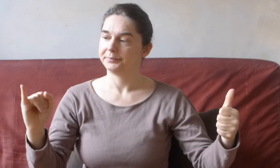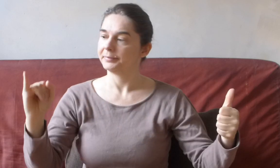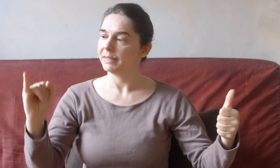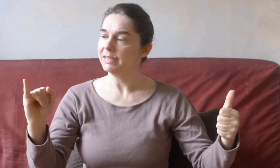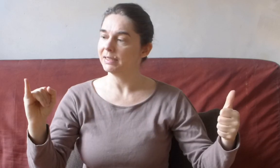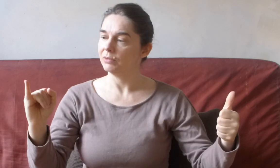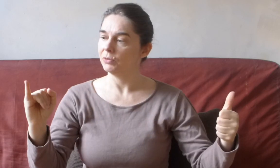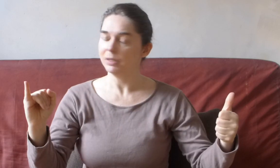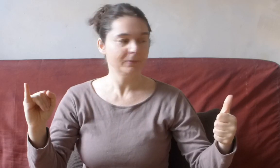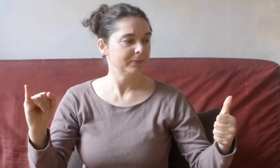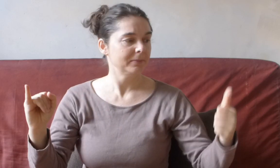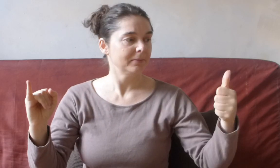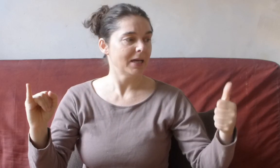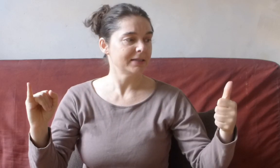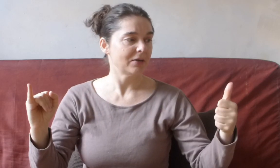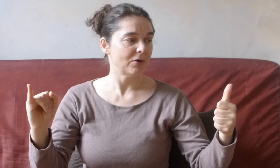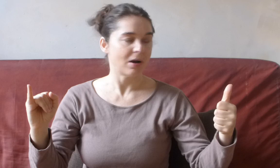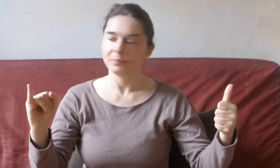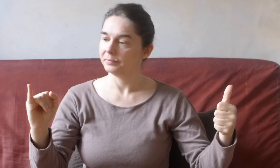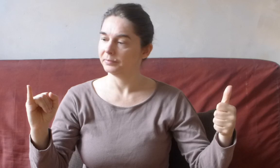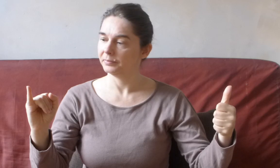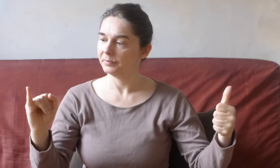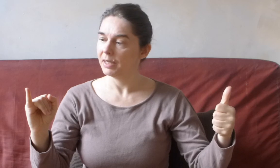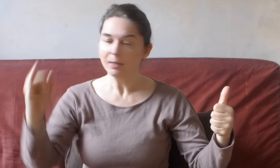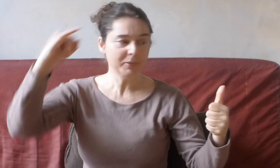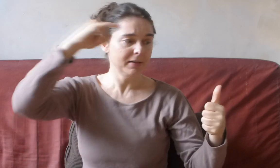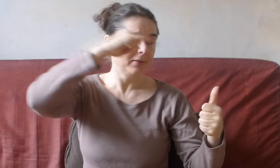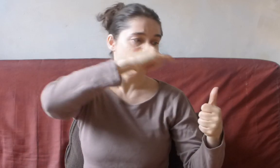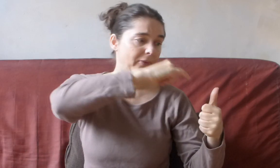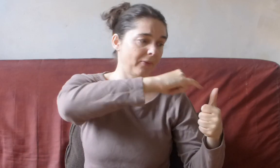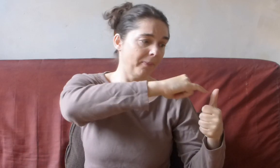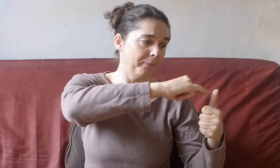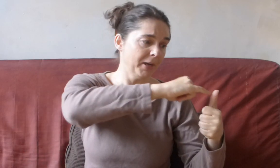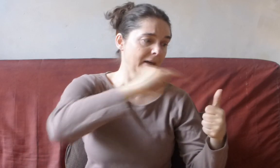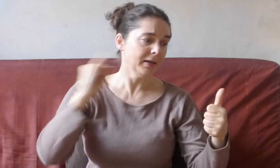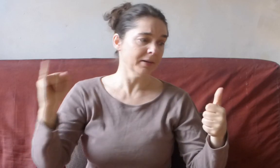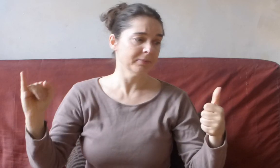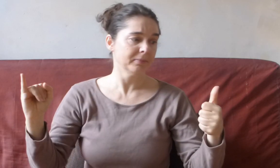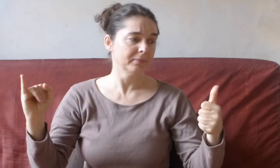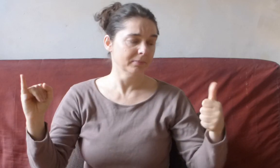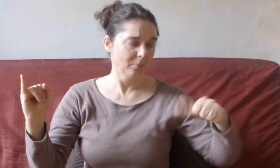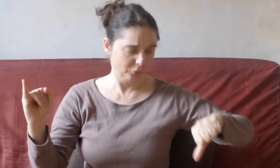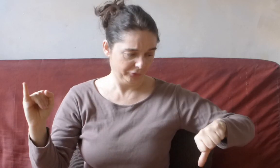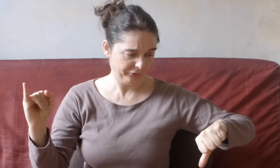Iskiwiwi, Askawawa. Piuuuu. Pinguuu. Plouf.